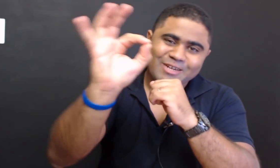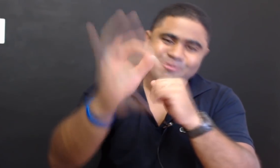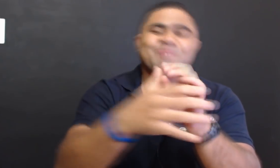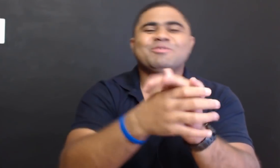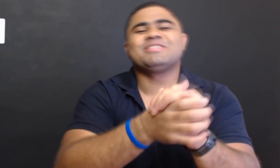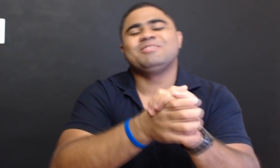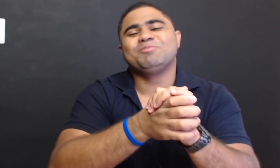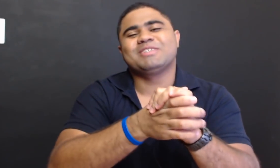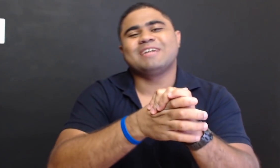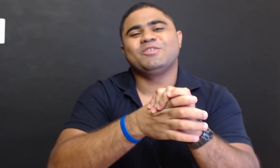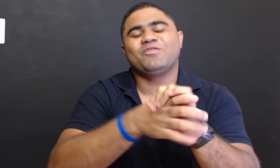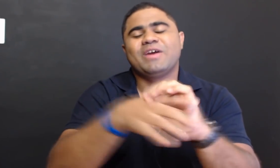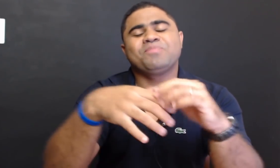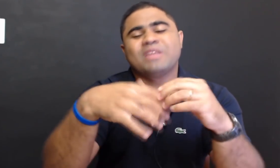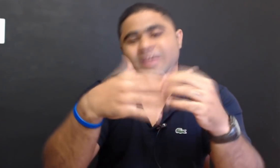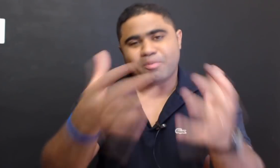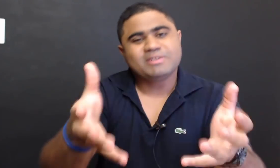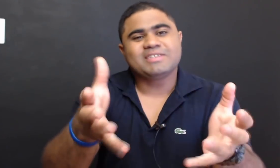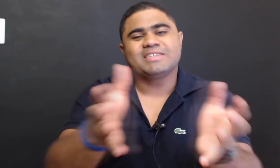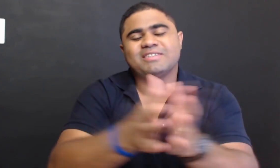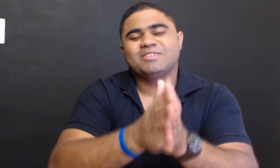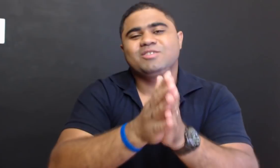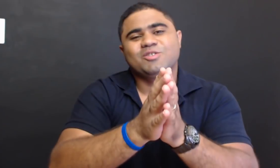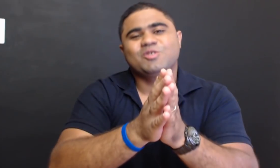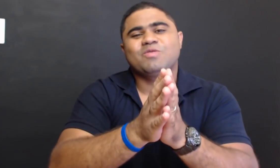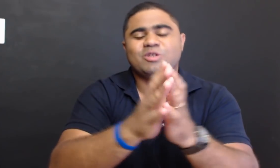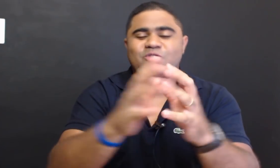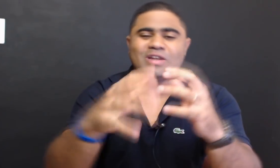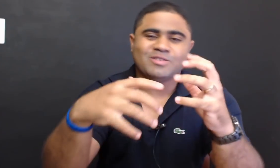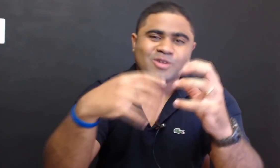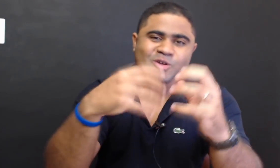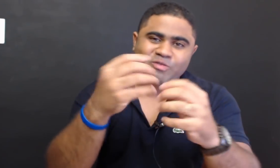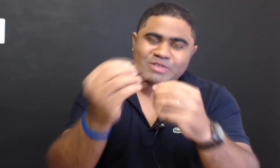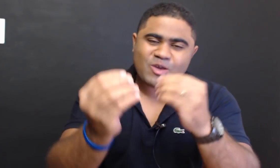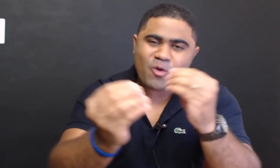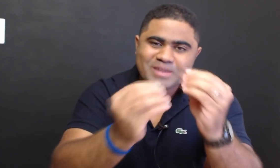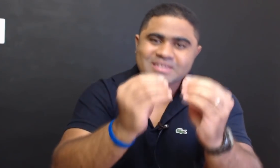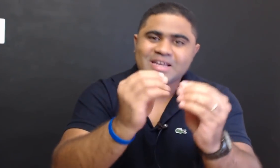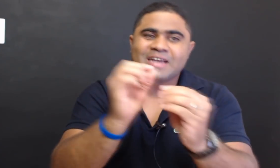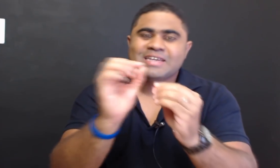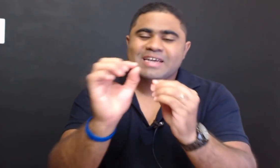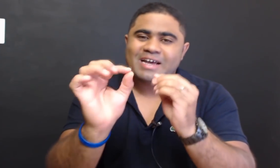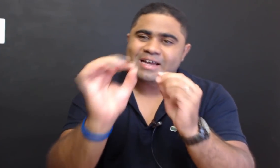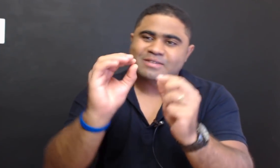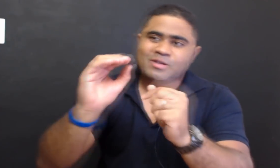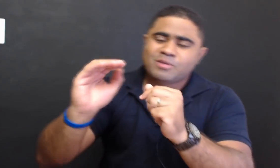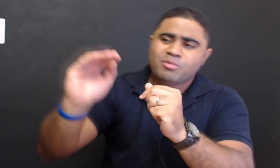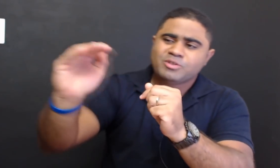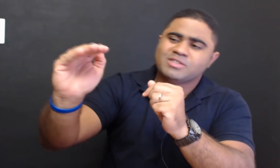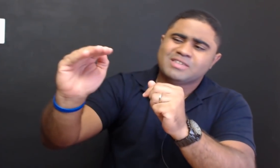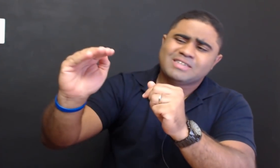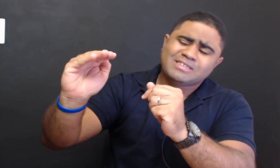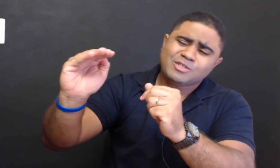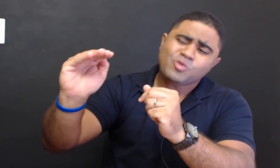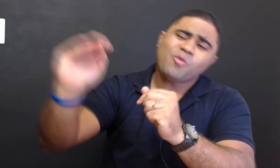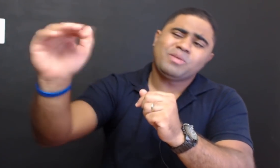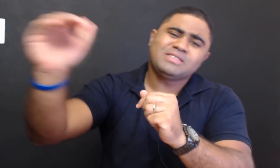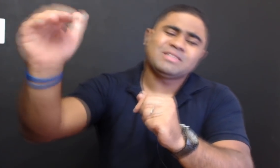grãozinho de mostarda de fé, e pode ter certeza disso que eu estou te falando, quando você começar a, poxa, deixa eu comprar esse